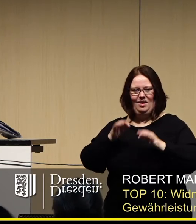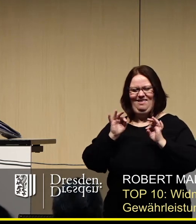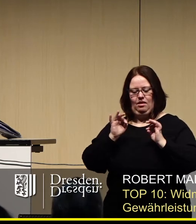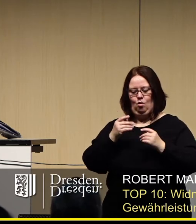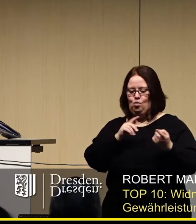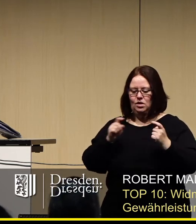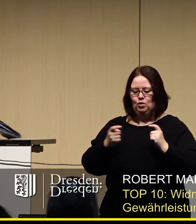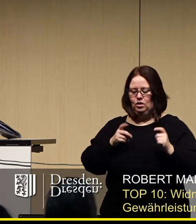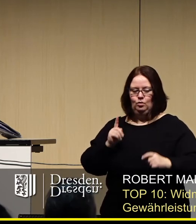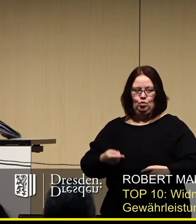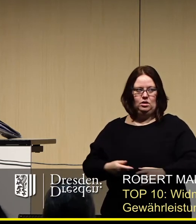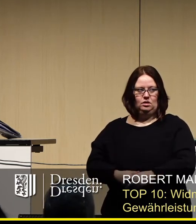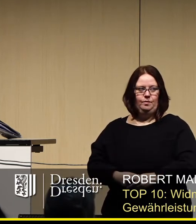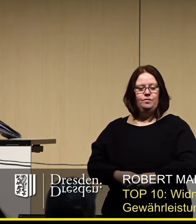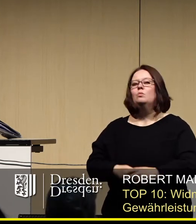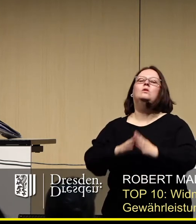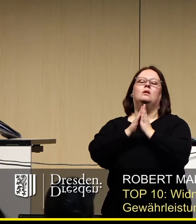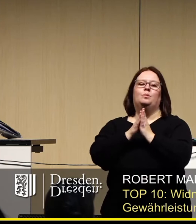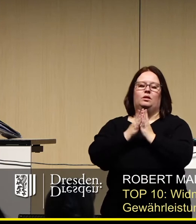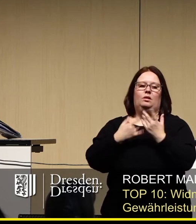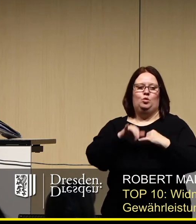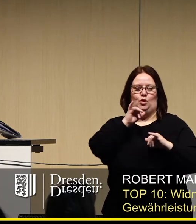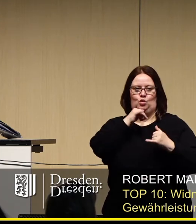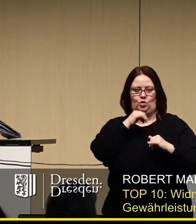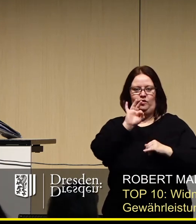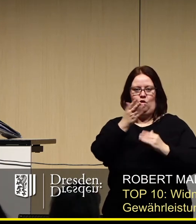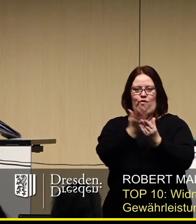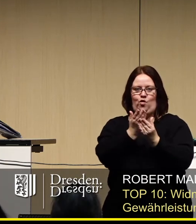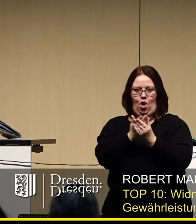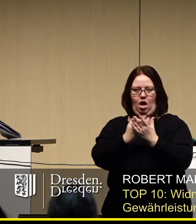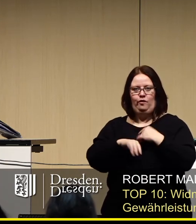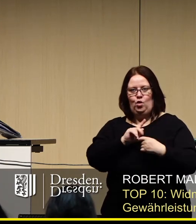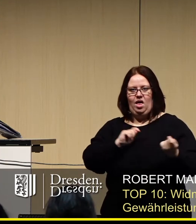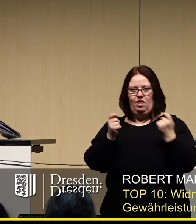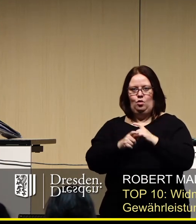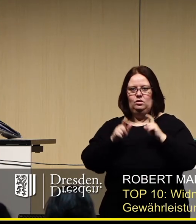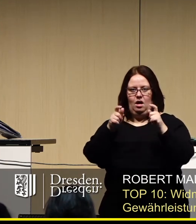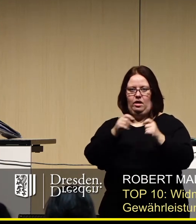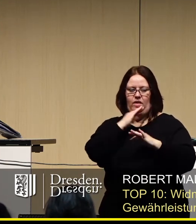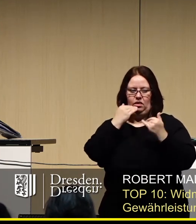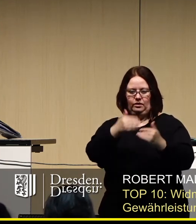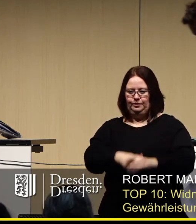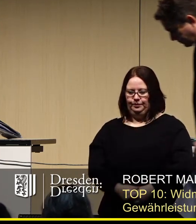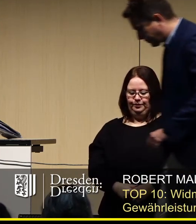ausgiebig zu diskutieren. Wir bitten daher für Zustimmung für diese Vorlage, für unseren Änderungsantrag. Vielen Dank.